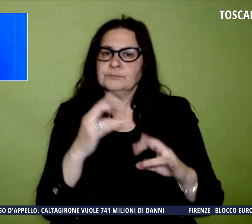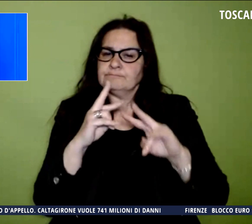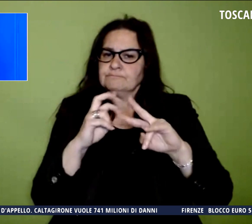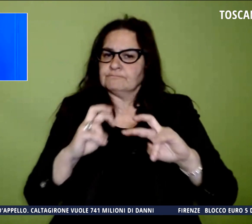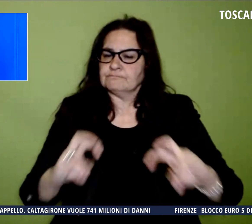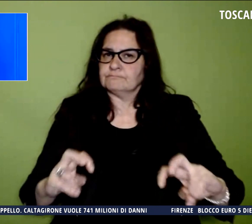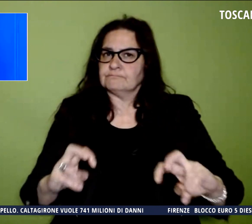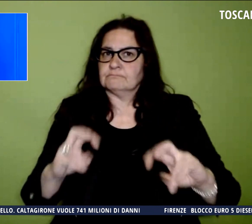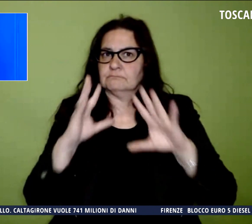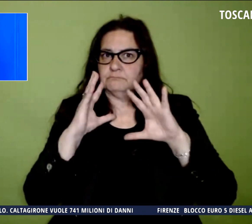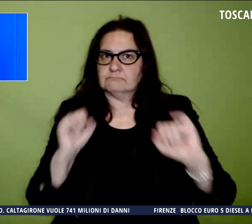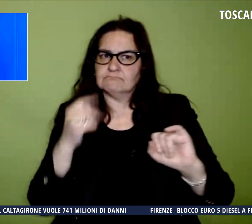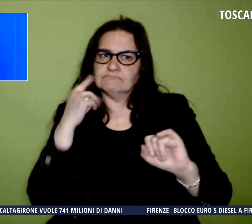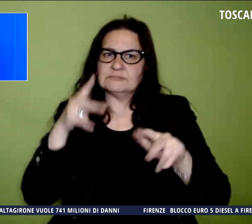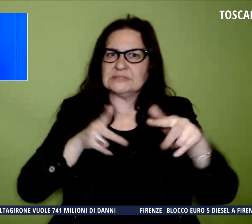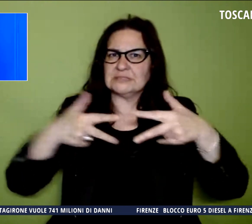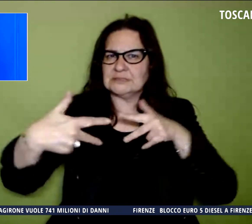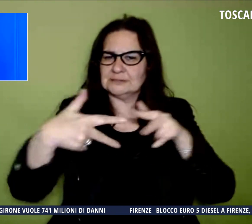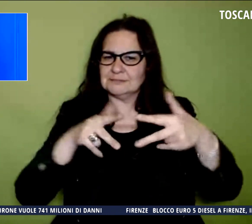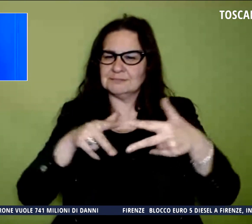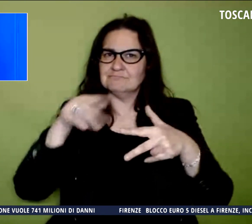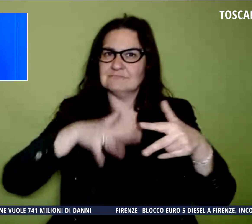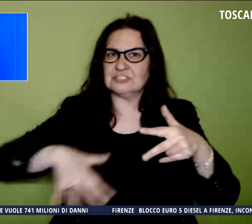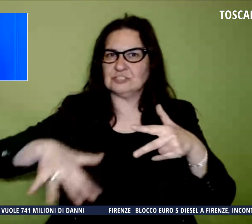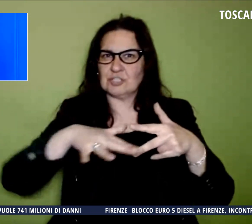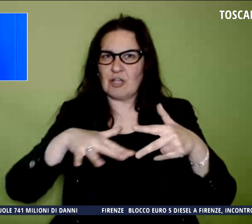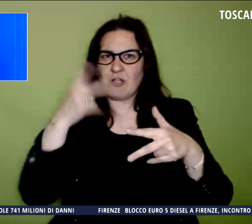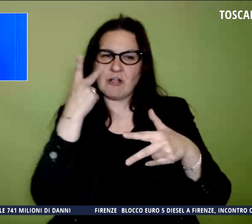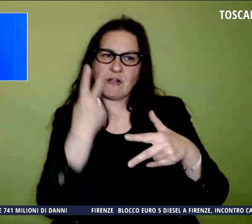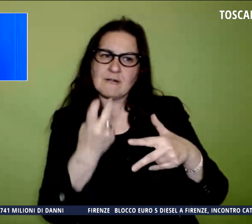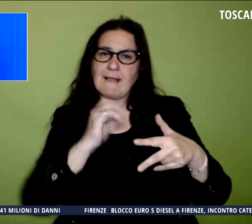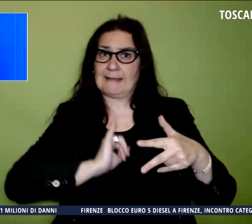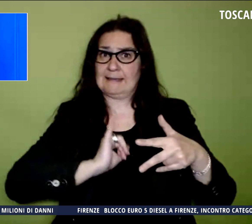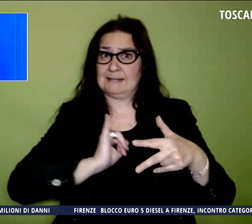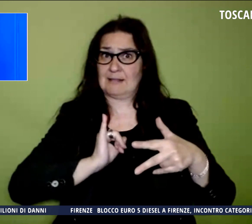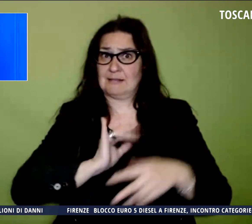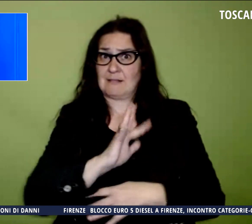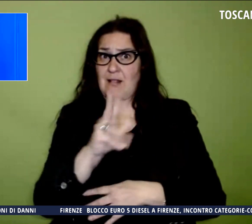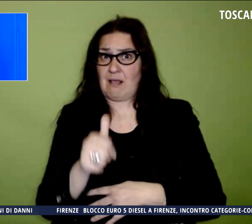le telecamere della zona per individuare il responsabile della rapina.